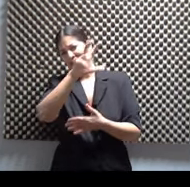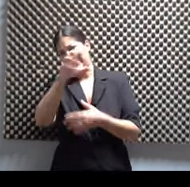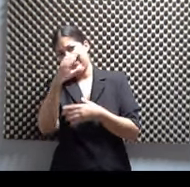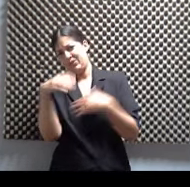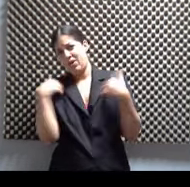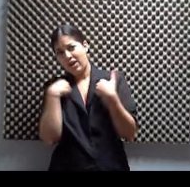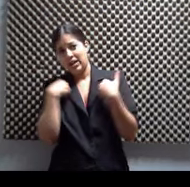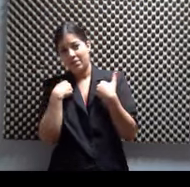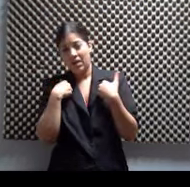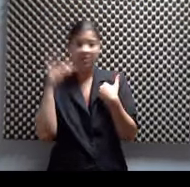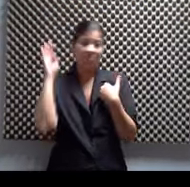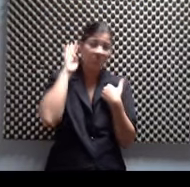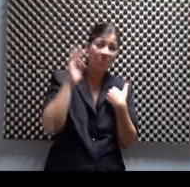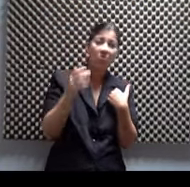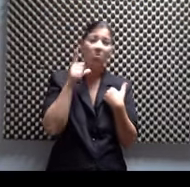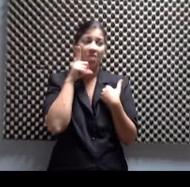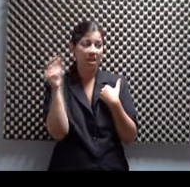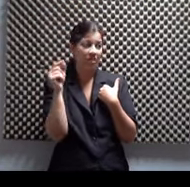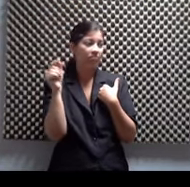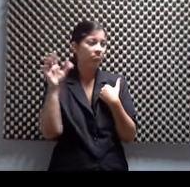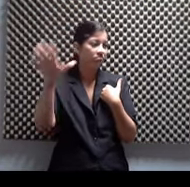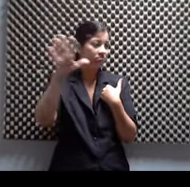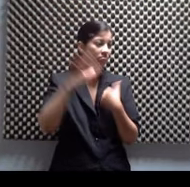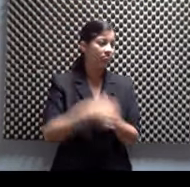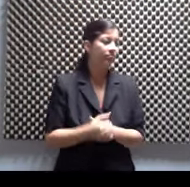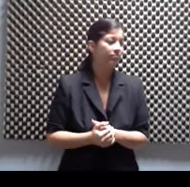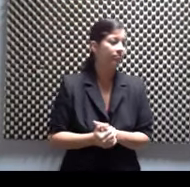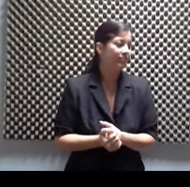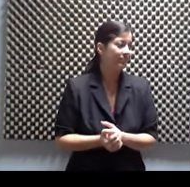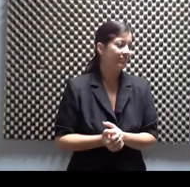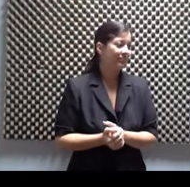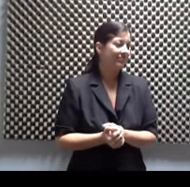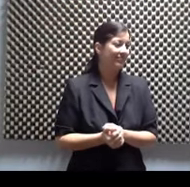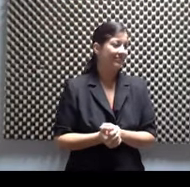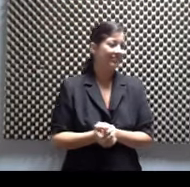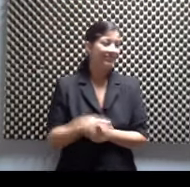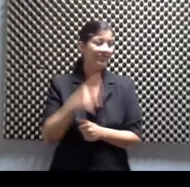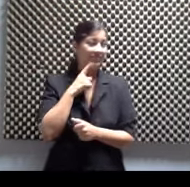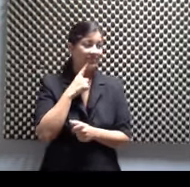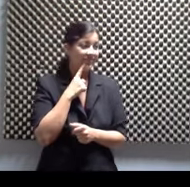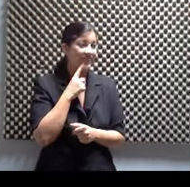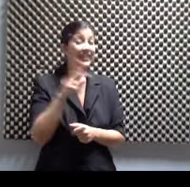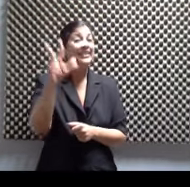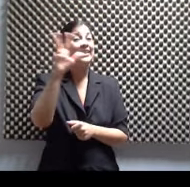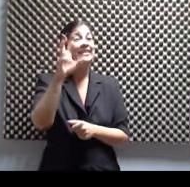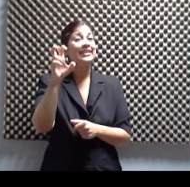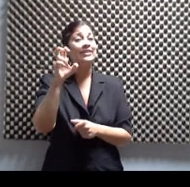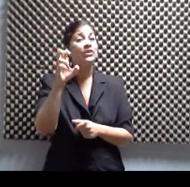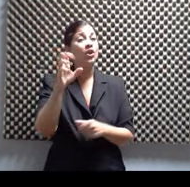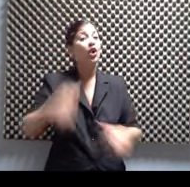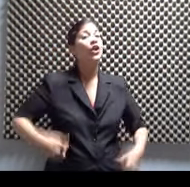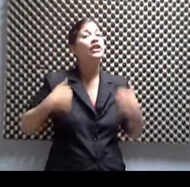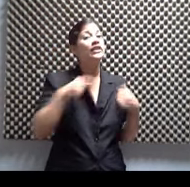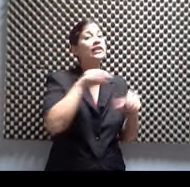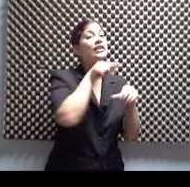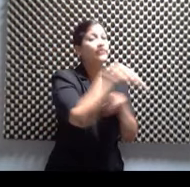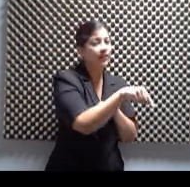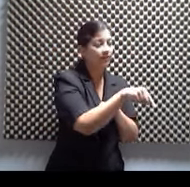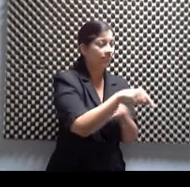y gatos. Ellos son... Ellos le dicen residentes. 300 residentes. Ah, ok. Sí, sí, sí. 300 residentes. Hay de todo, sí. Lo más o son contentos, pero